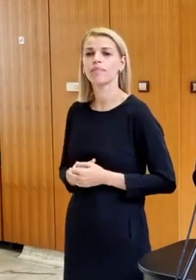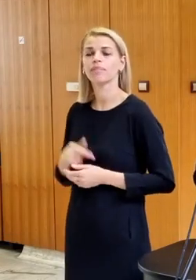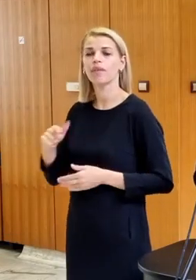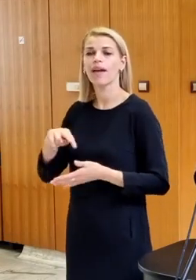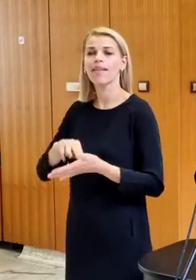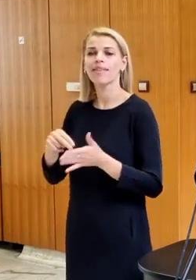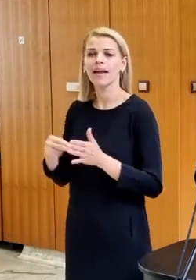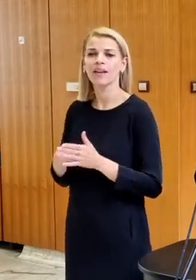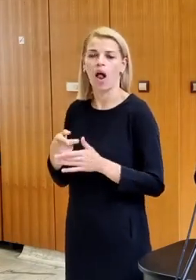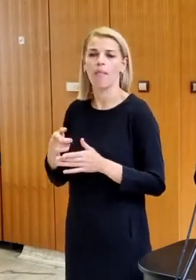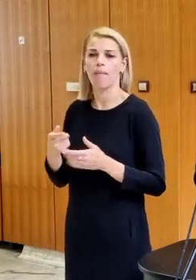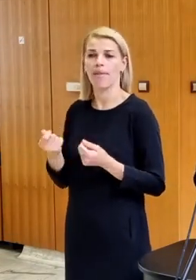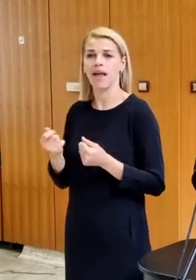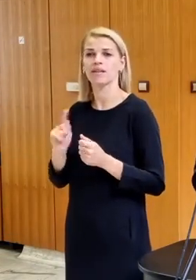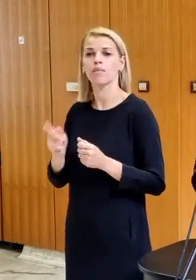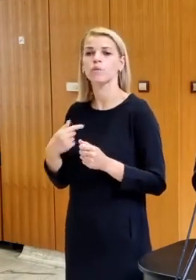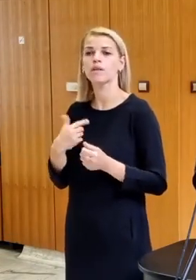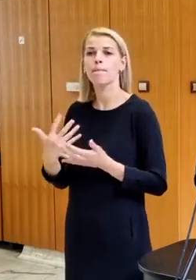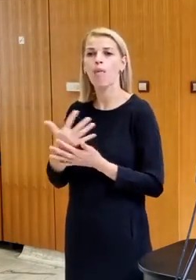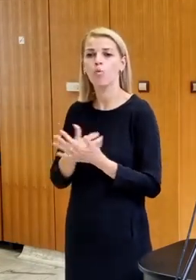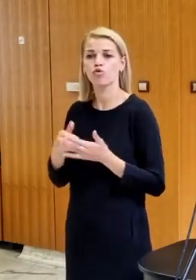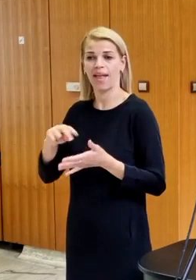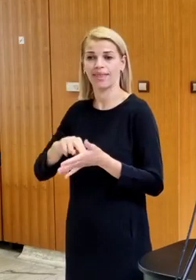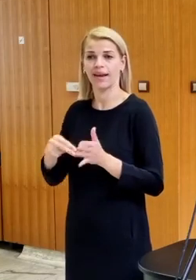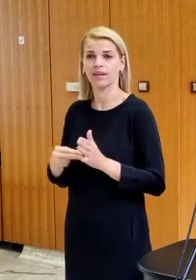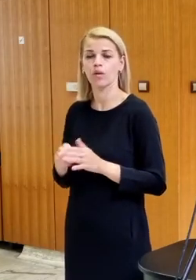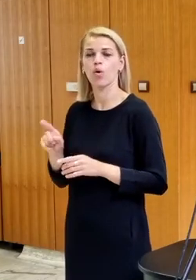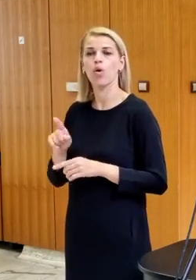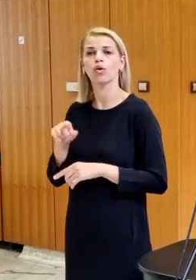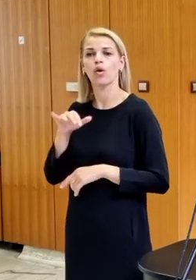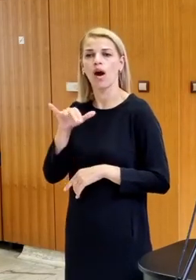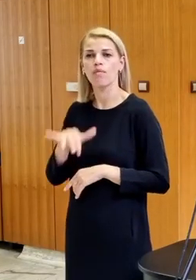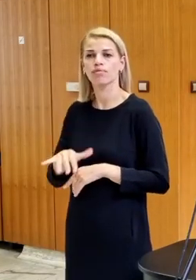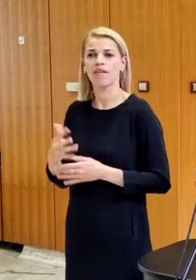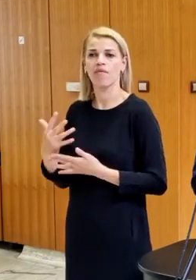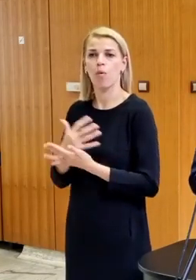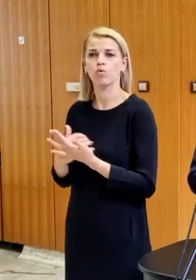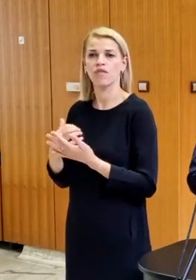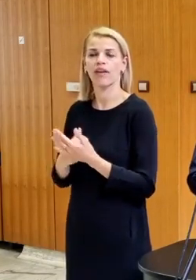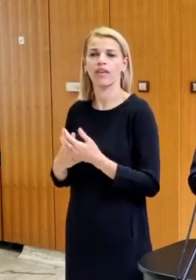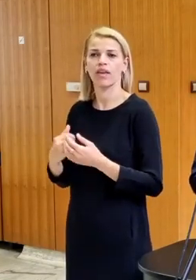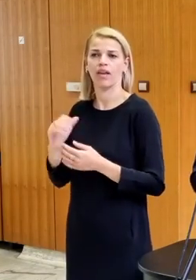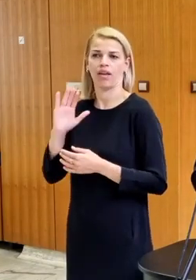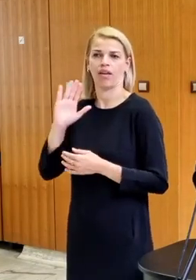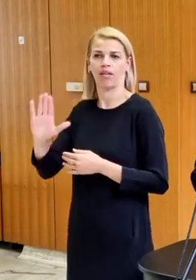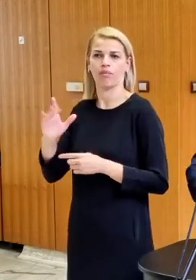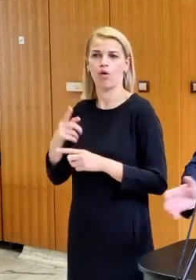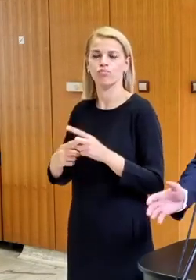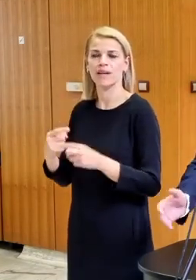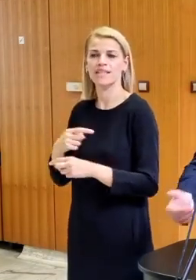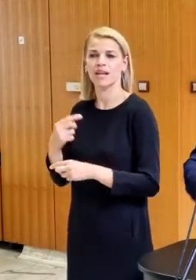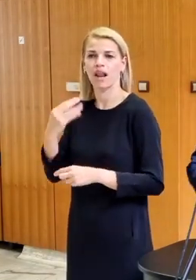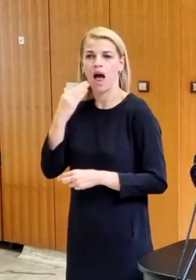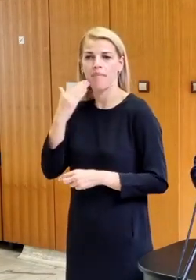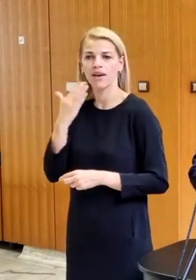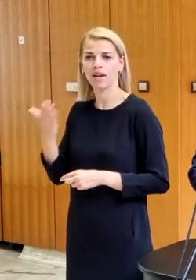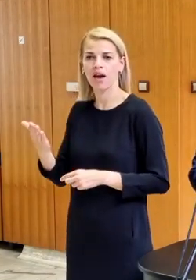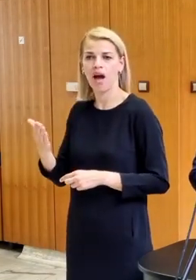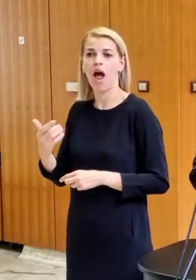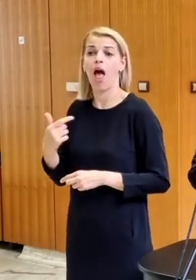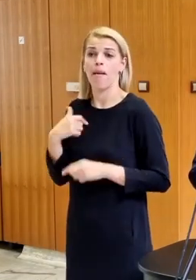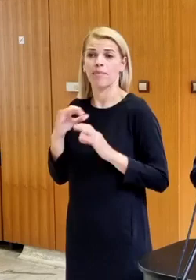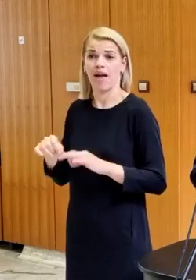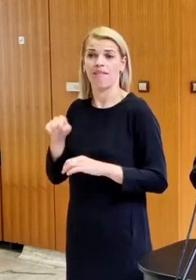peniaze musíme použiť na tú techniku, ktorá je v používaní ozbrojné síly USA. Ale to je samozrejme množstvo technik, ktorú my